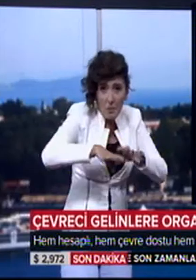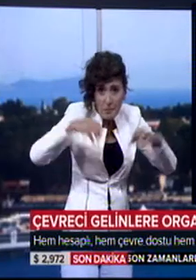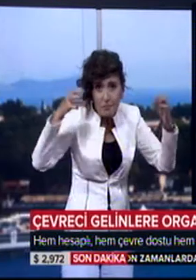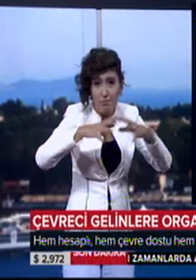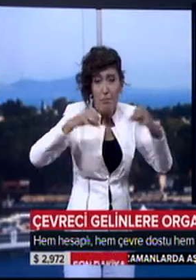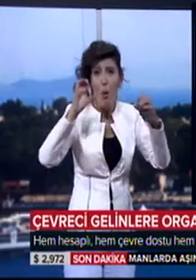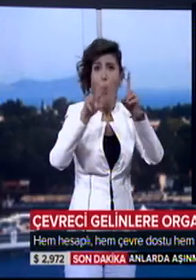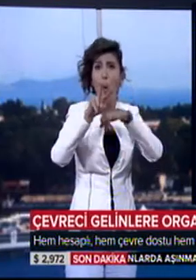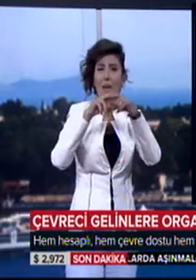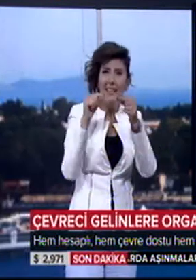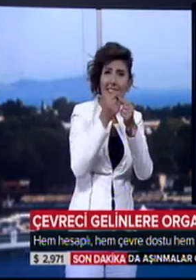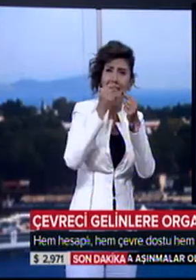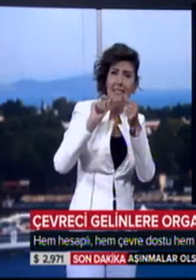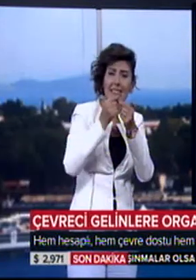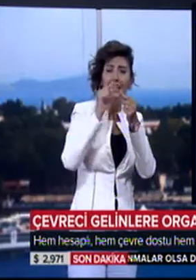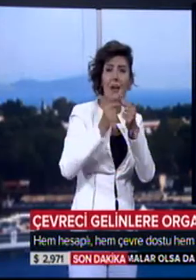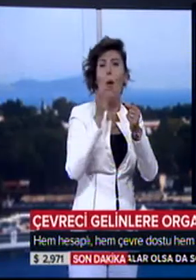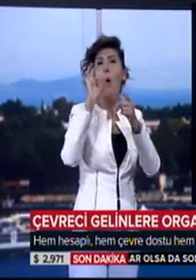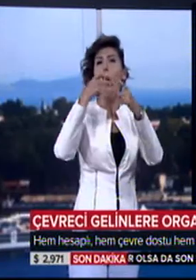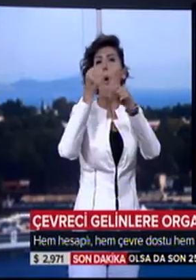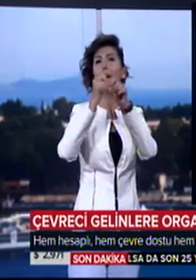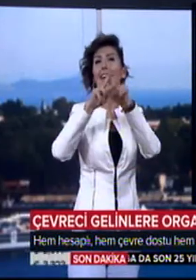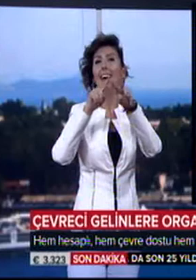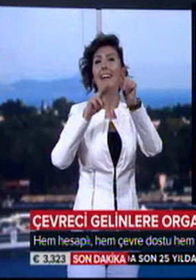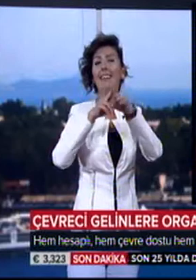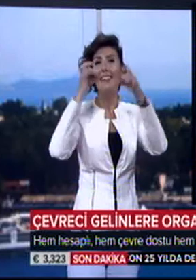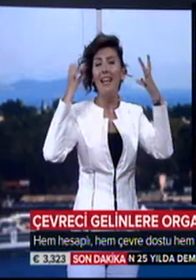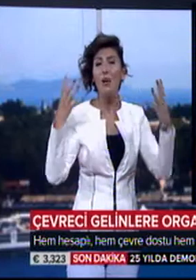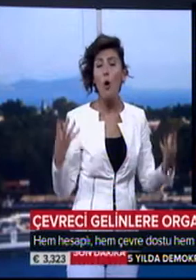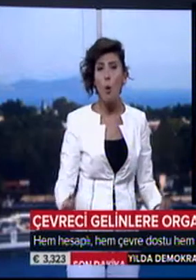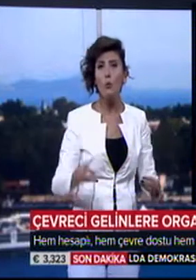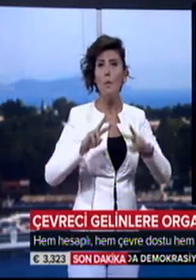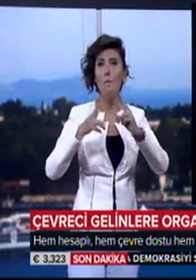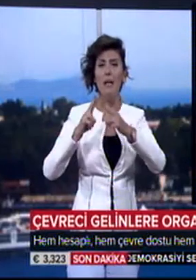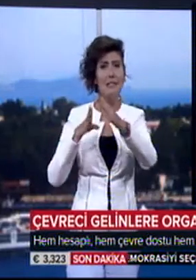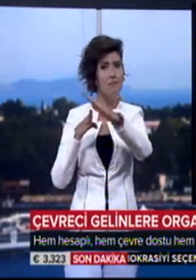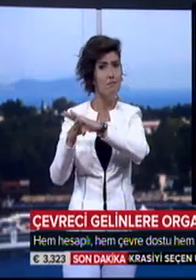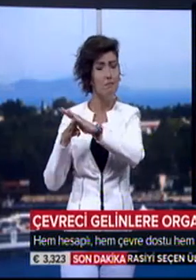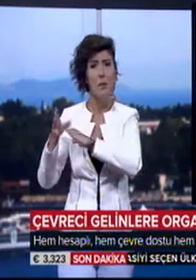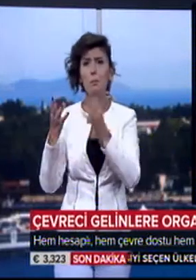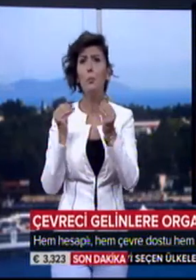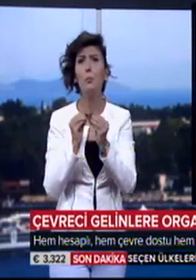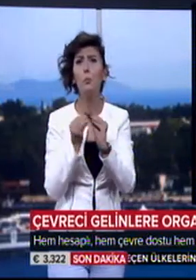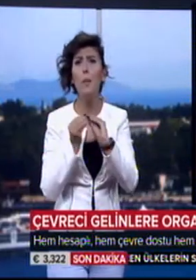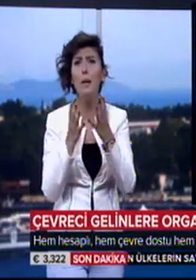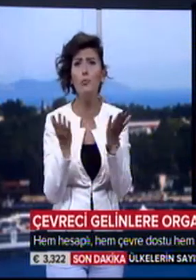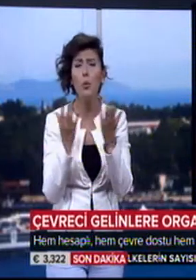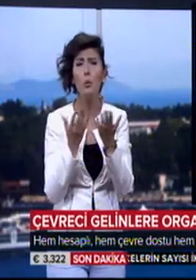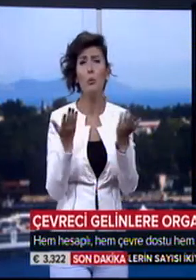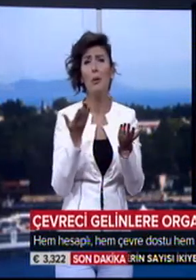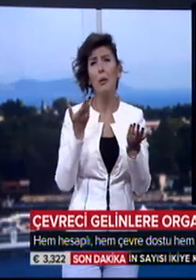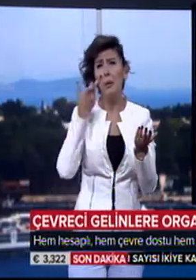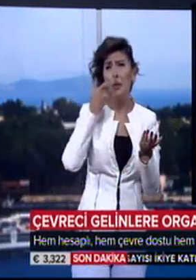organik gelinlikler çıktı. Artık dışarıda mağazalara gittiğimizde en büyük sıkıntı suni pekler,